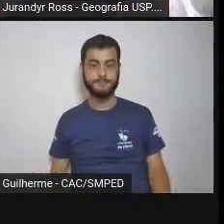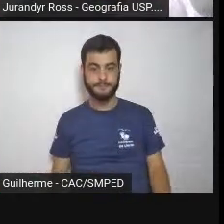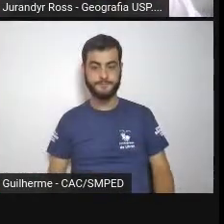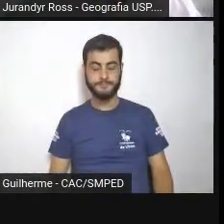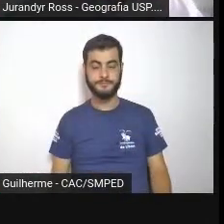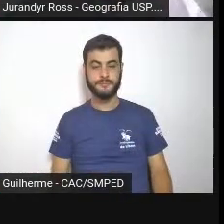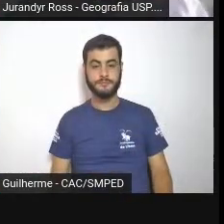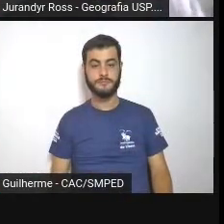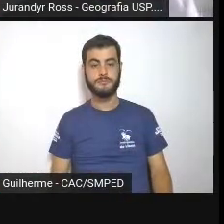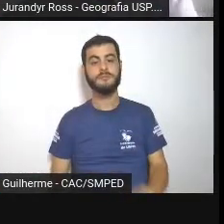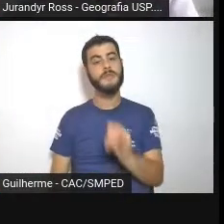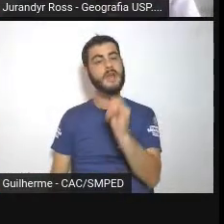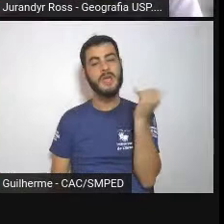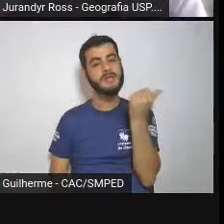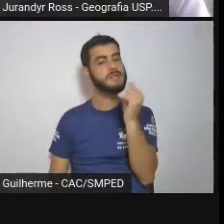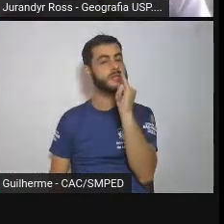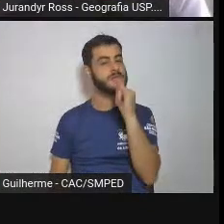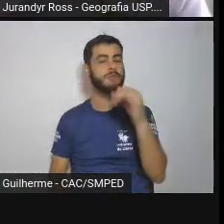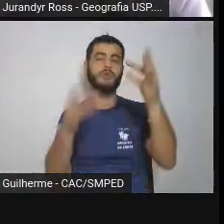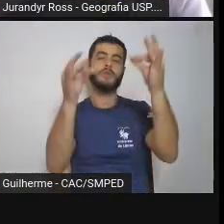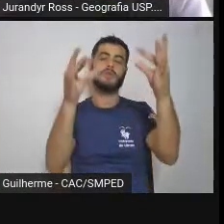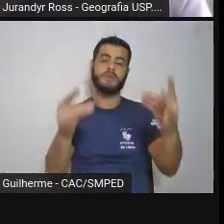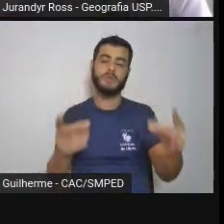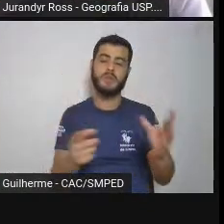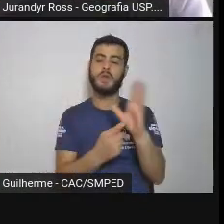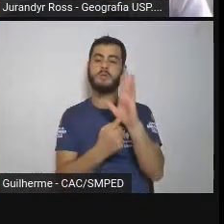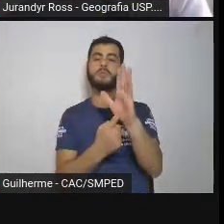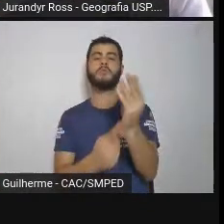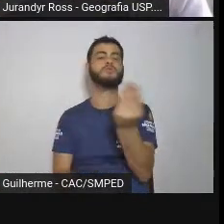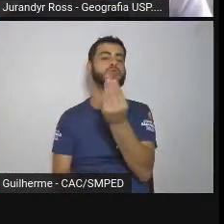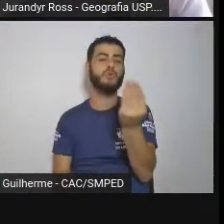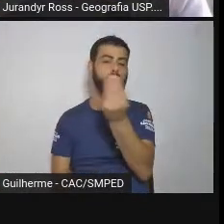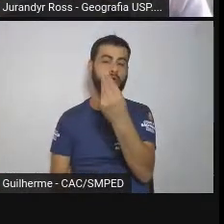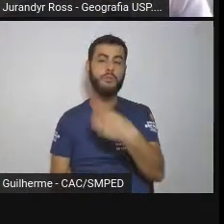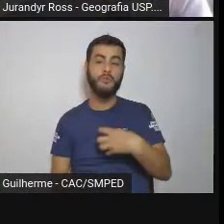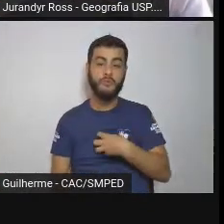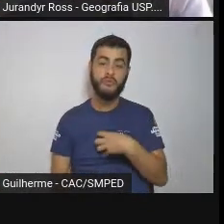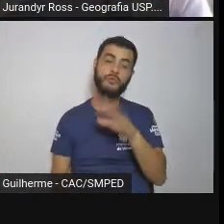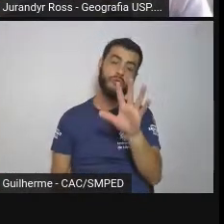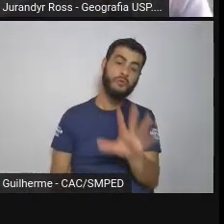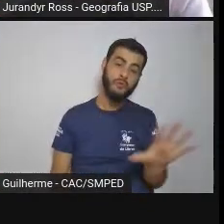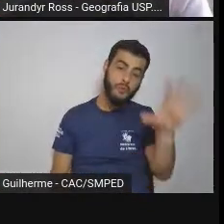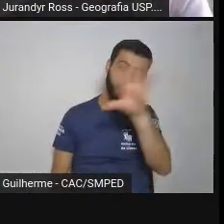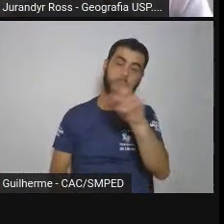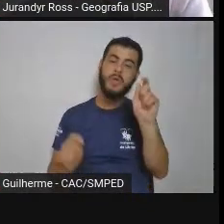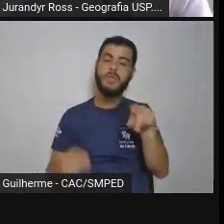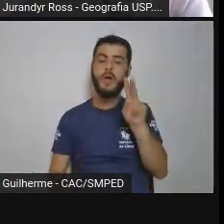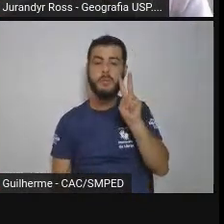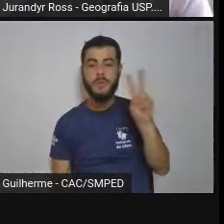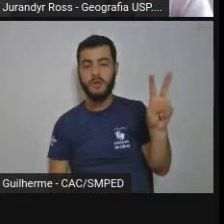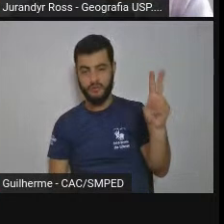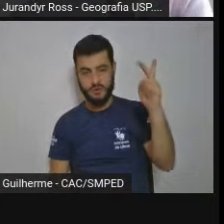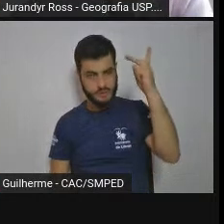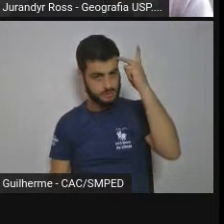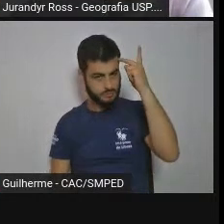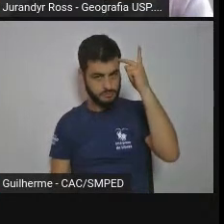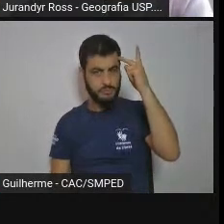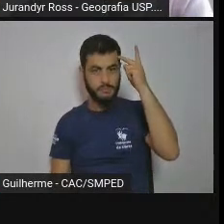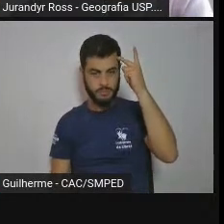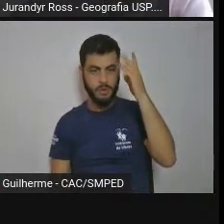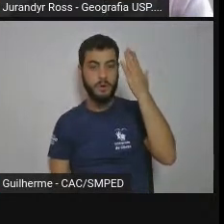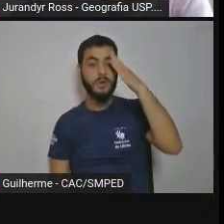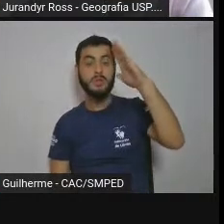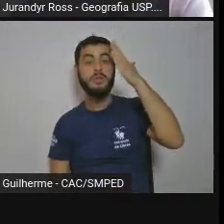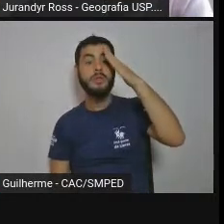pouco mais detalhada desse alinhamento estrutural que acompanham aqui a cidade de São Paulo e onde